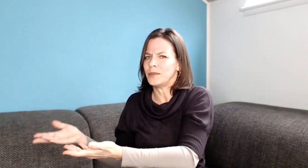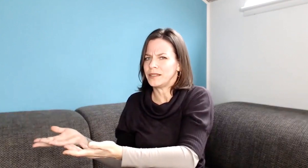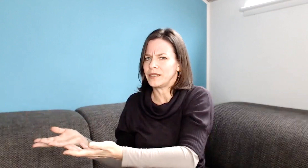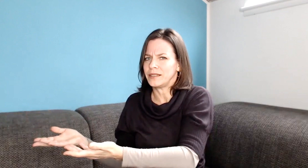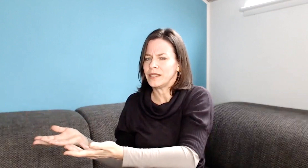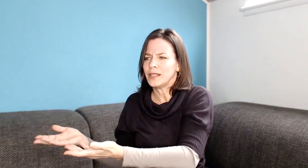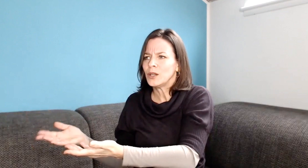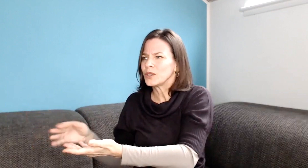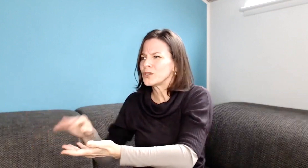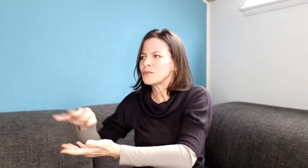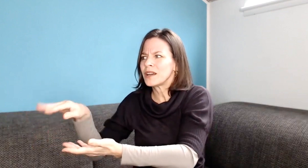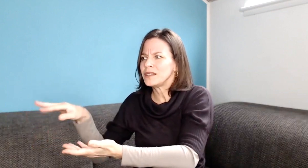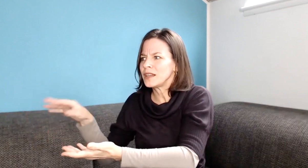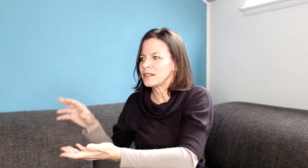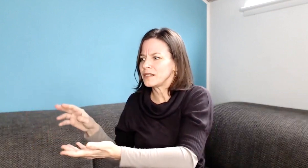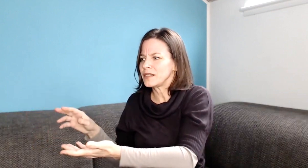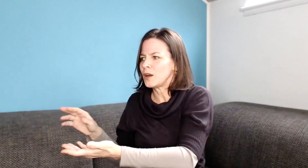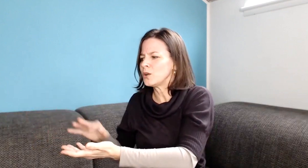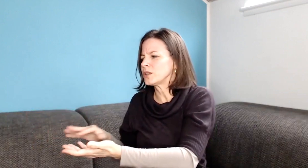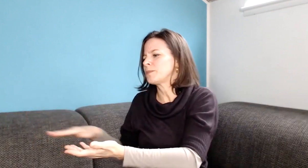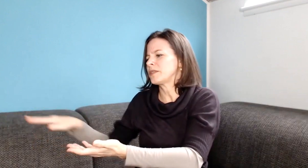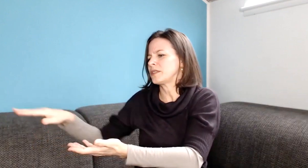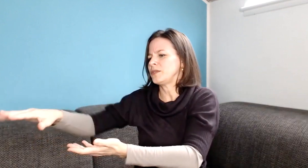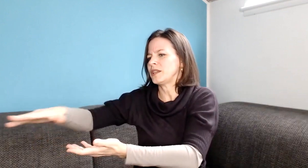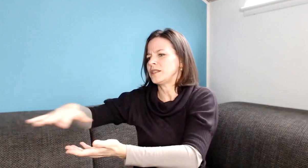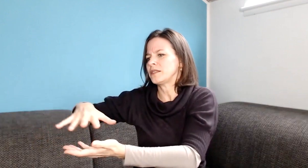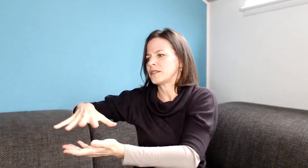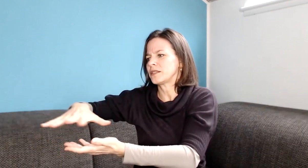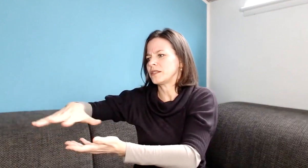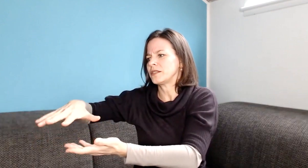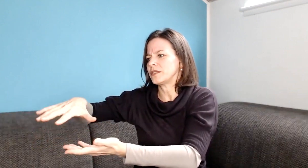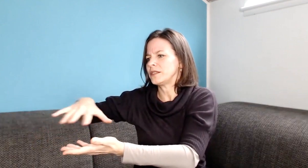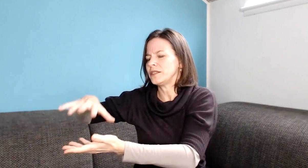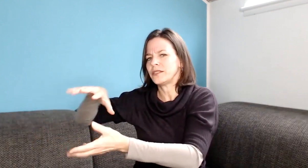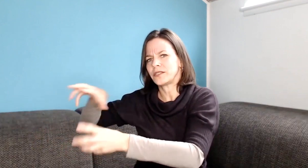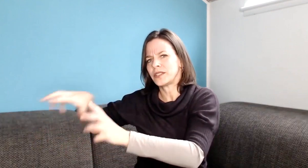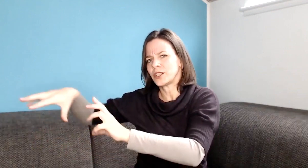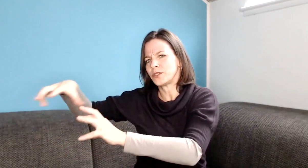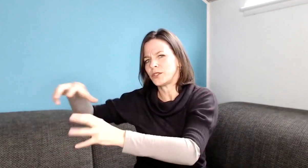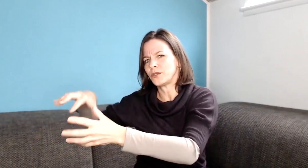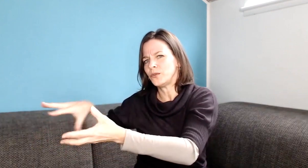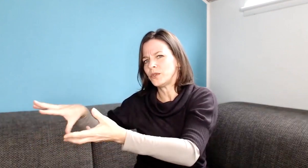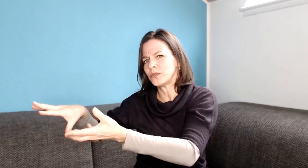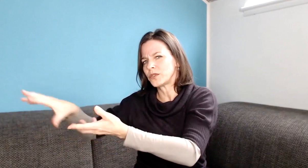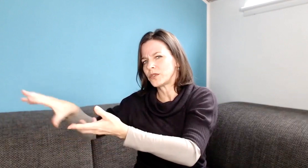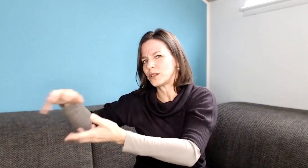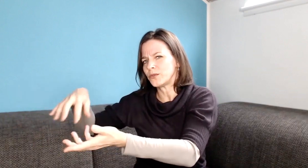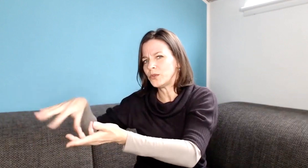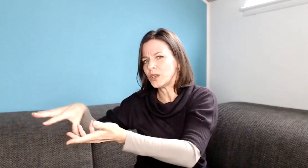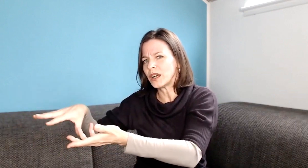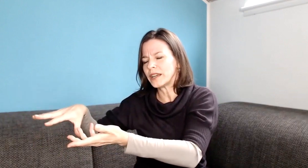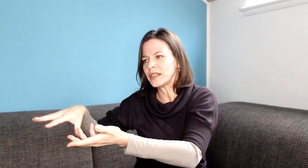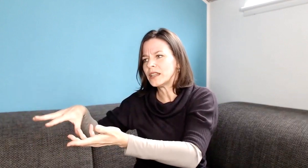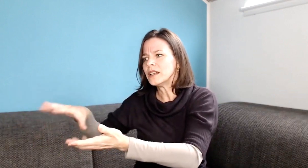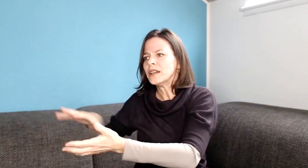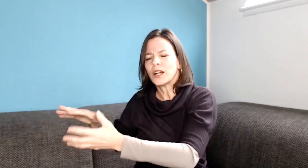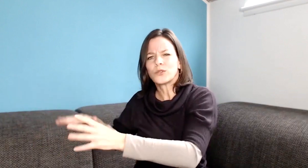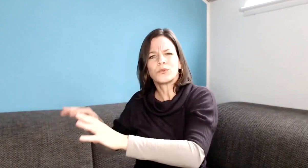mal dran. Und außerdem machen die einander das ja auch, dann passe ich wieder in dieses gesellschaftliche Gefüge, soziale Gefüge rein. Also